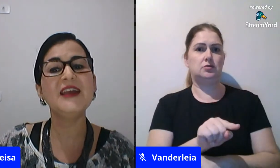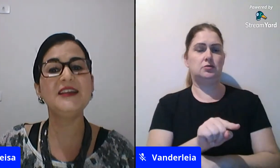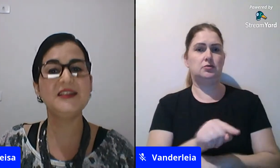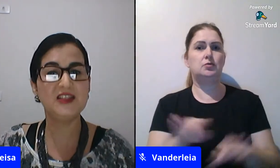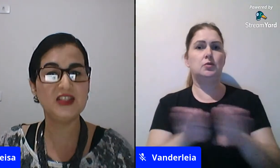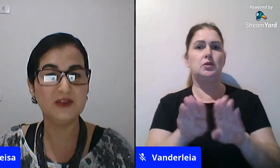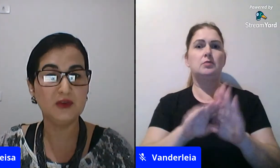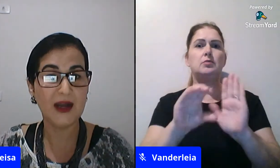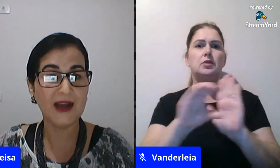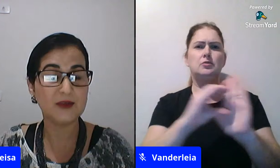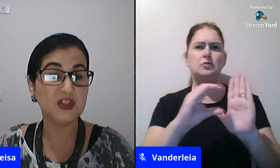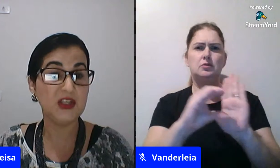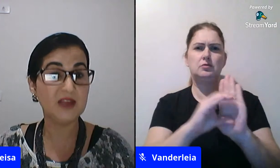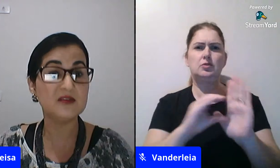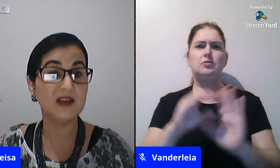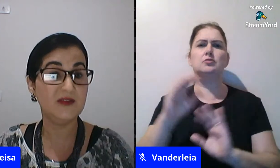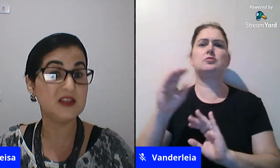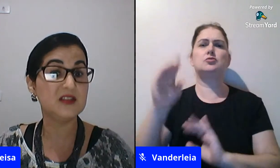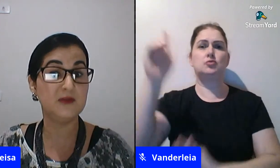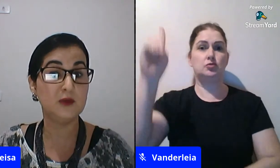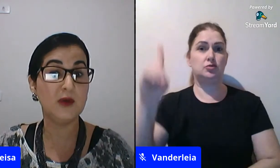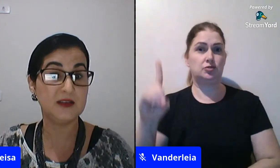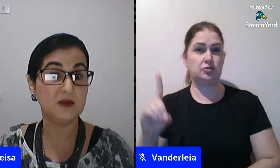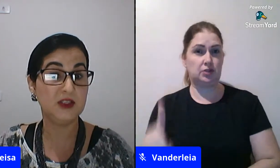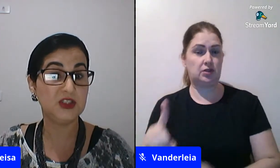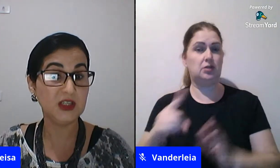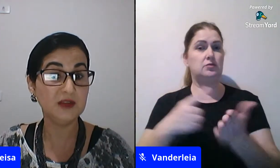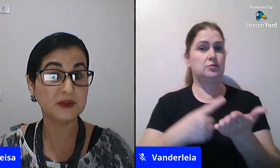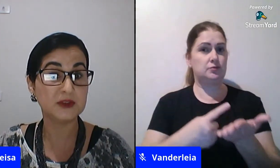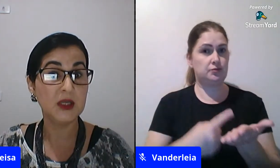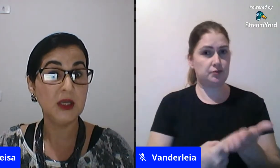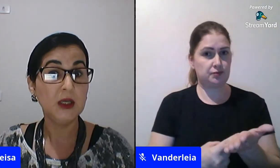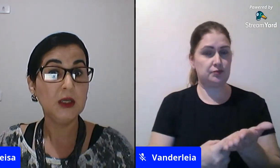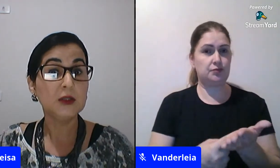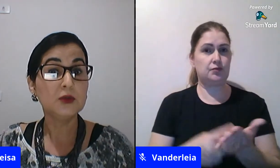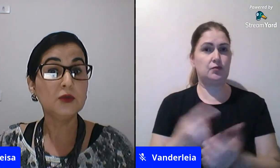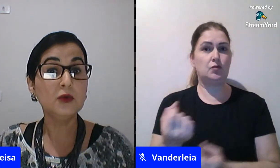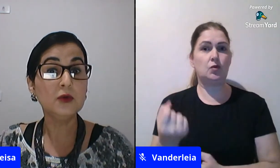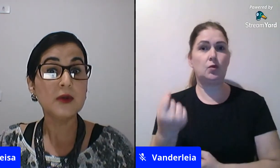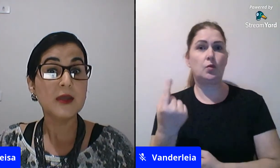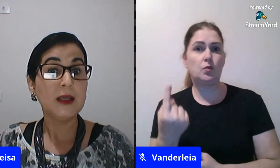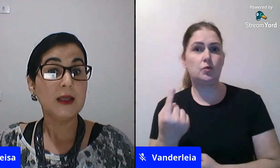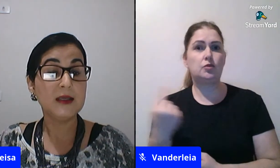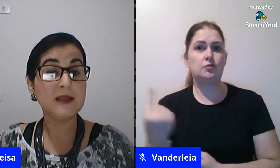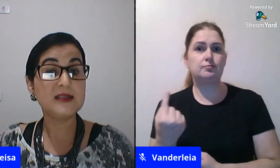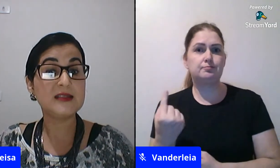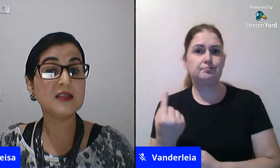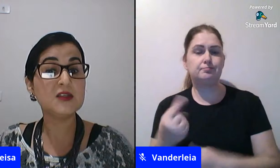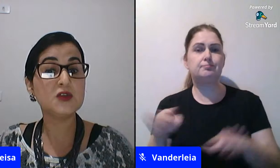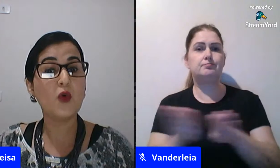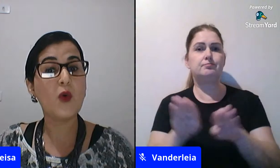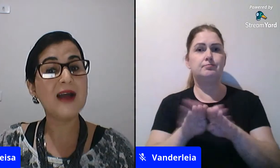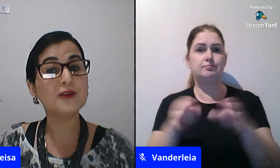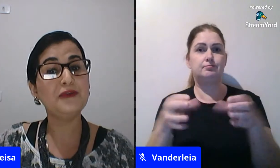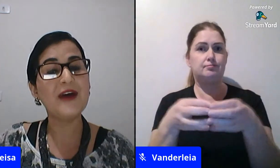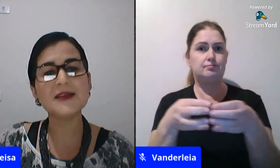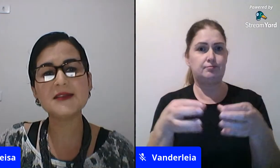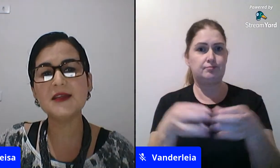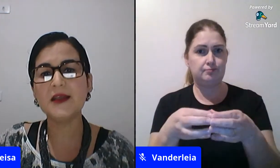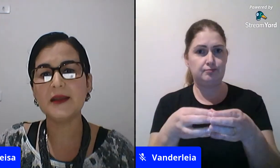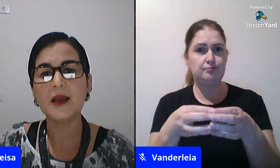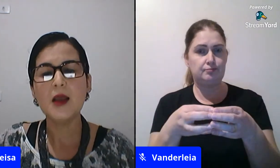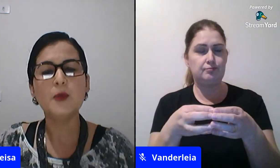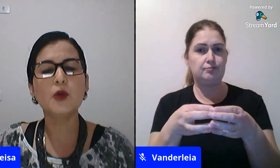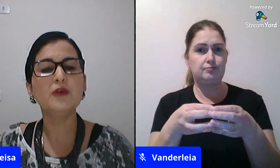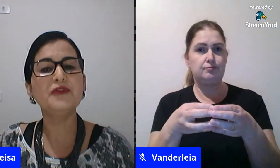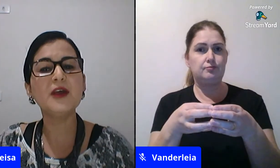deveres individuais, dos direitos e deveres individuais e coletivos, no inciso 4, fala